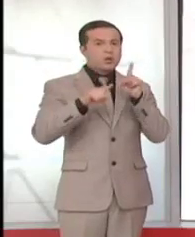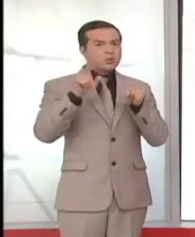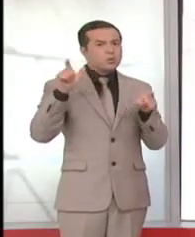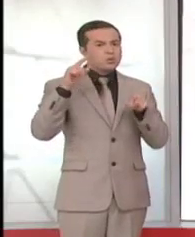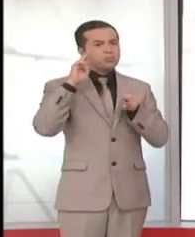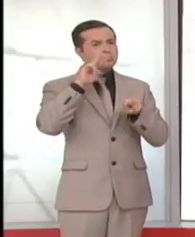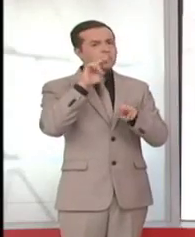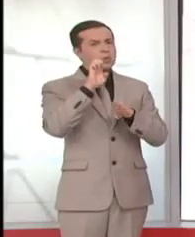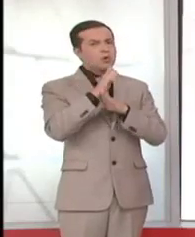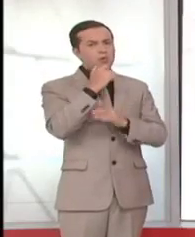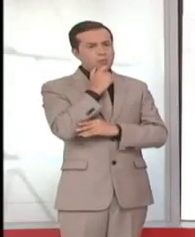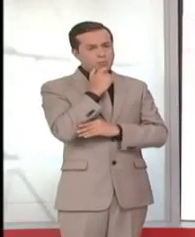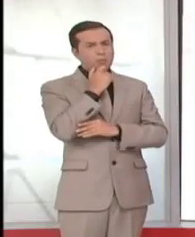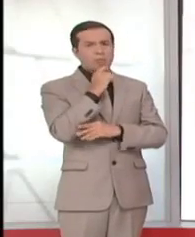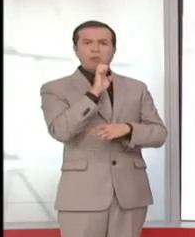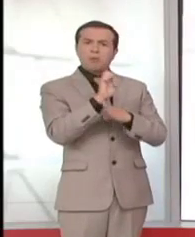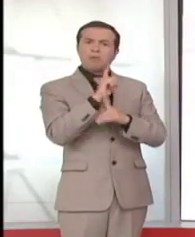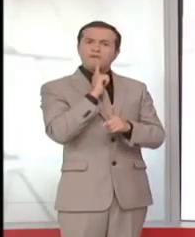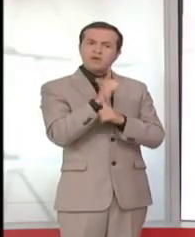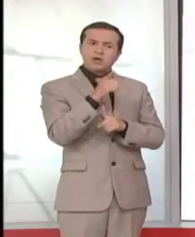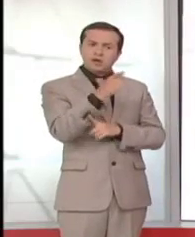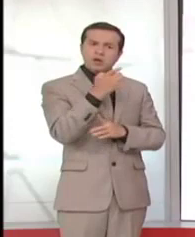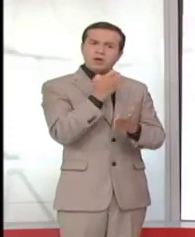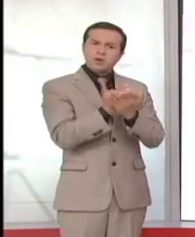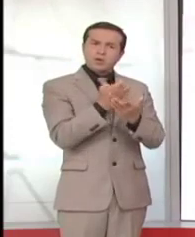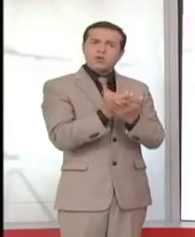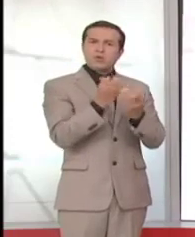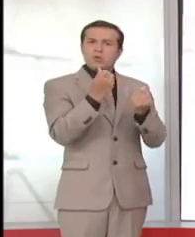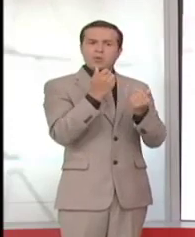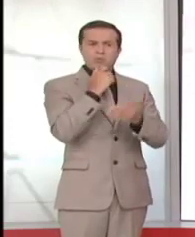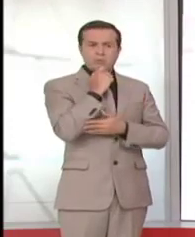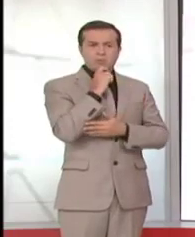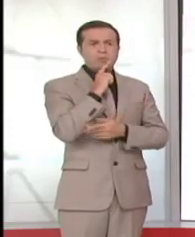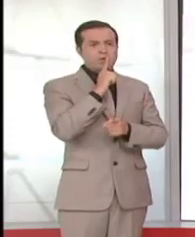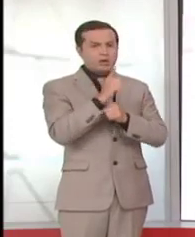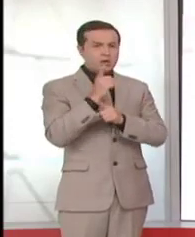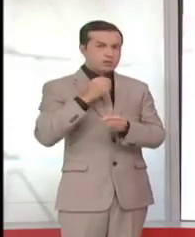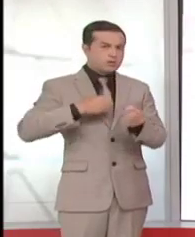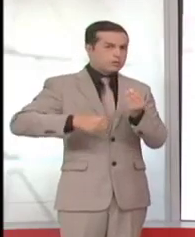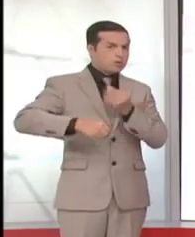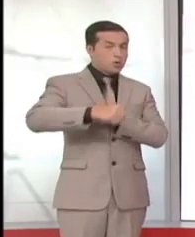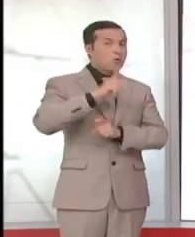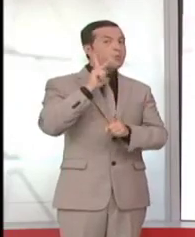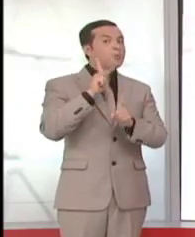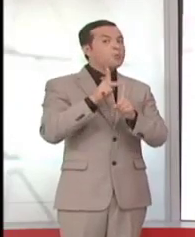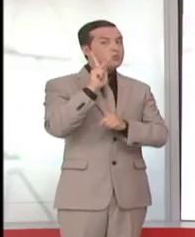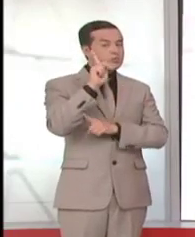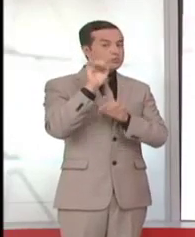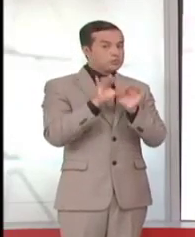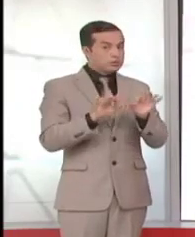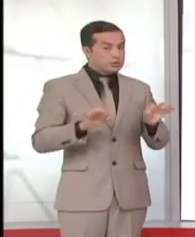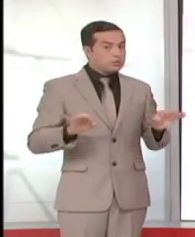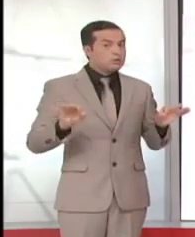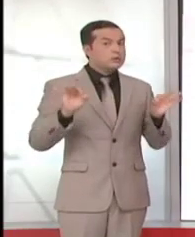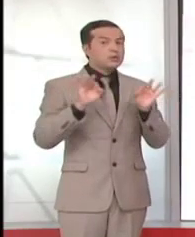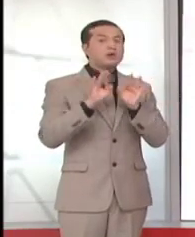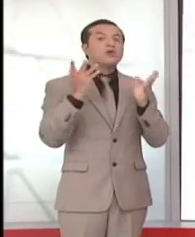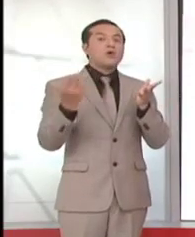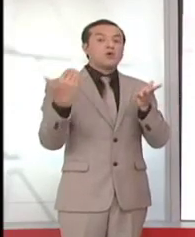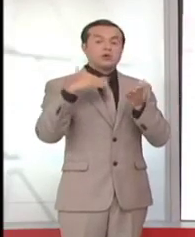sostenibilidad económica y que son atractivos. Y una de las variables que ha hecho, justamente, que regresen a ver al Ecuador es